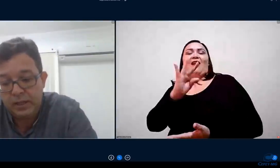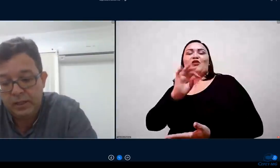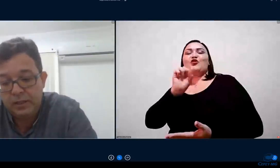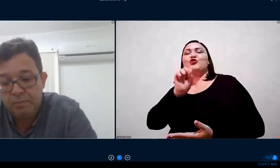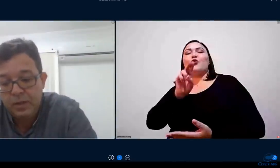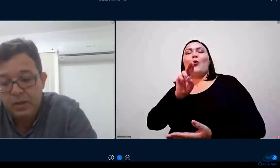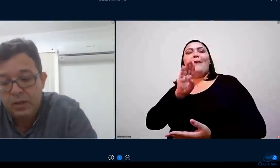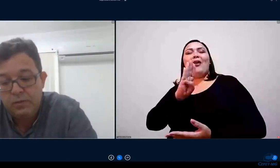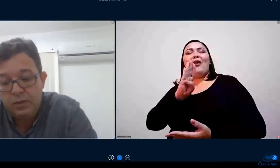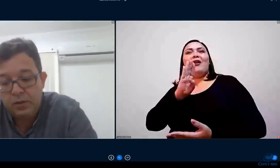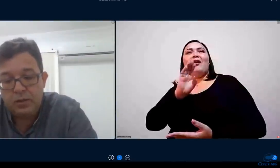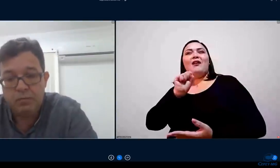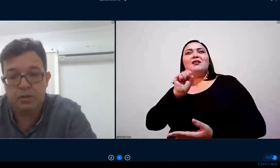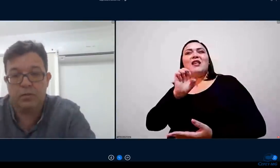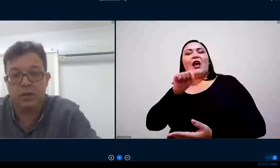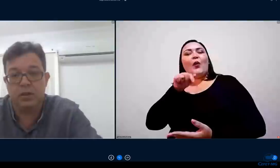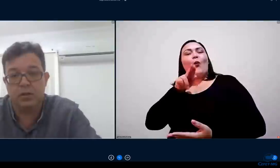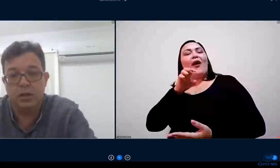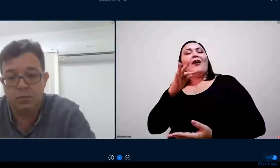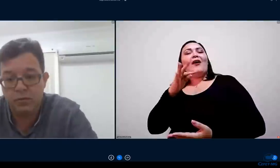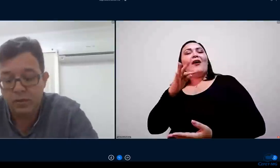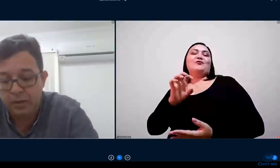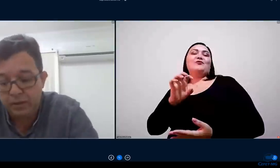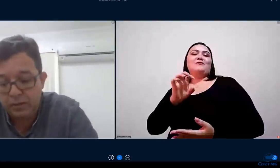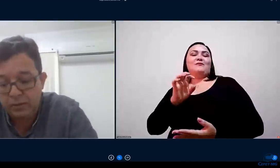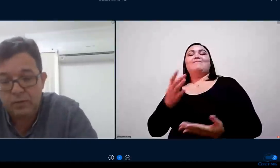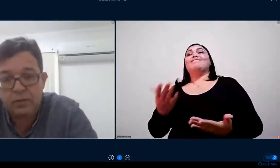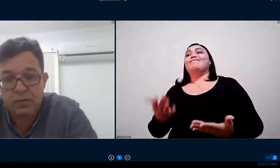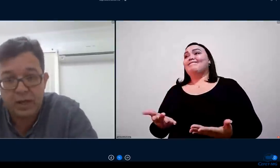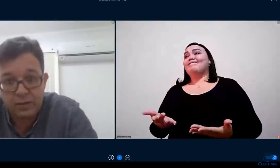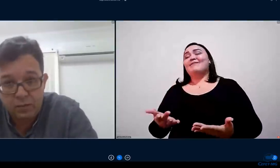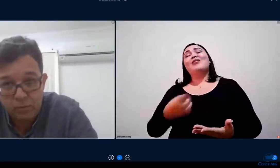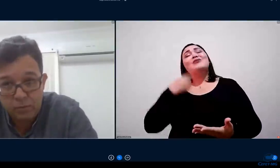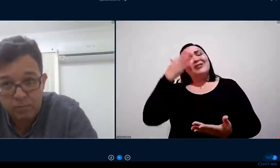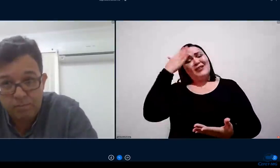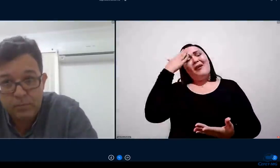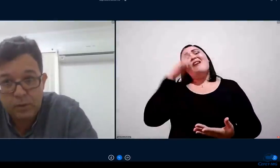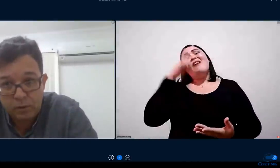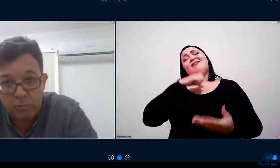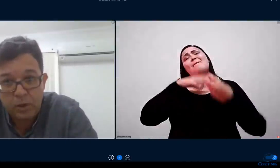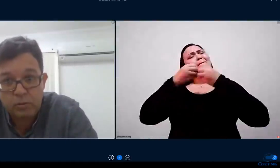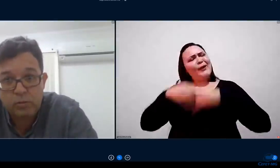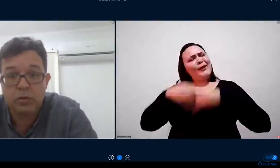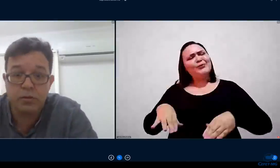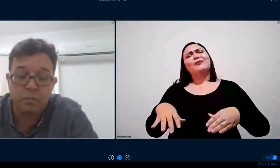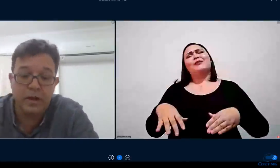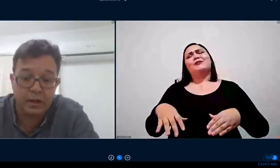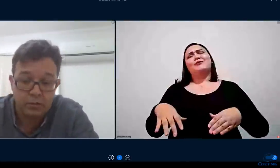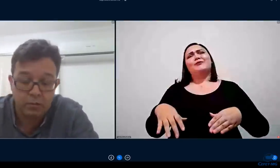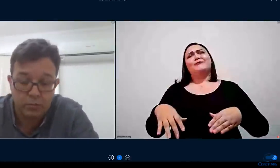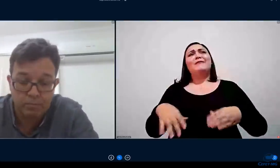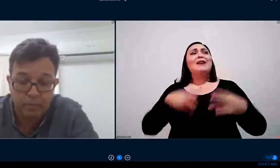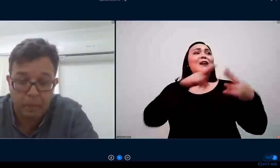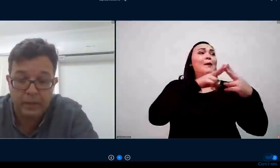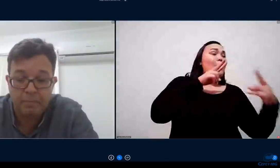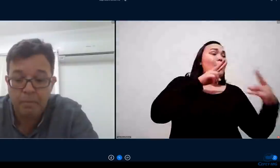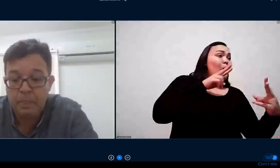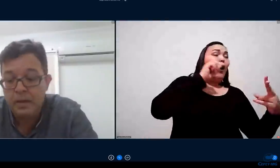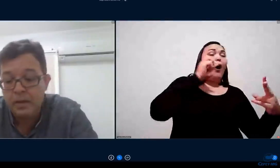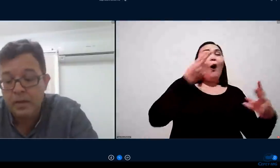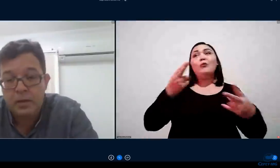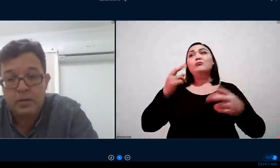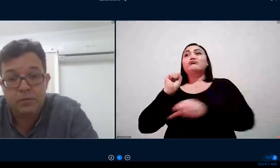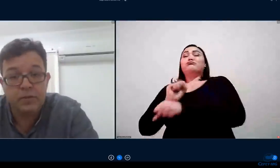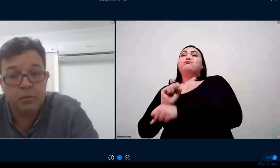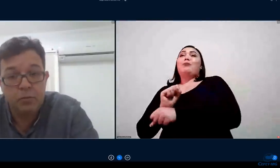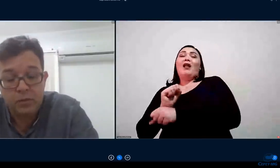intenção de saída enfim nós sabíamos que iríamos ter perdas se ficássemos no remoto ou separássemos né